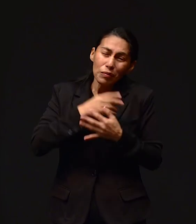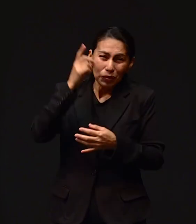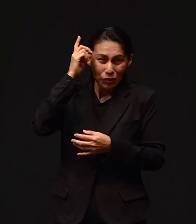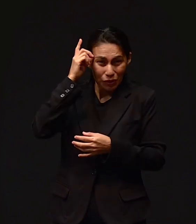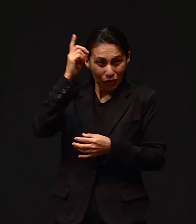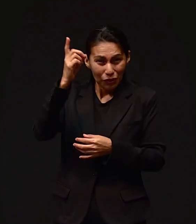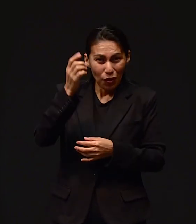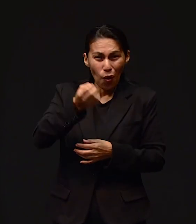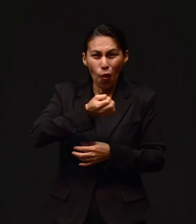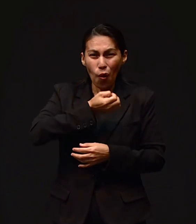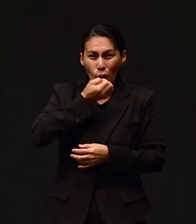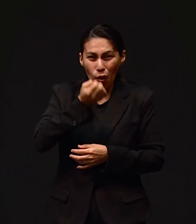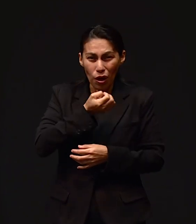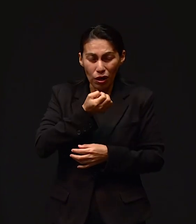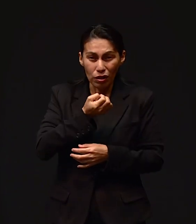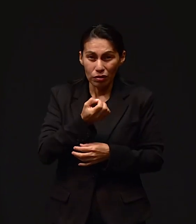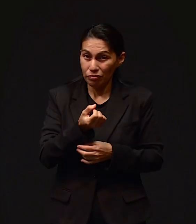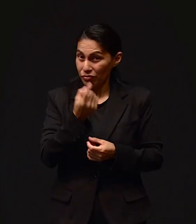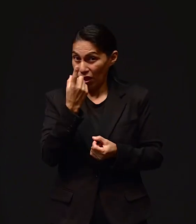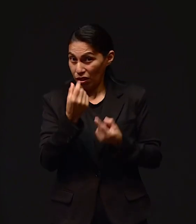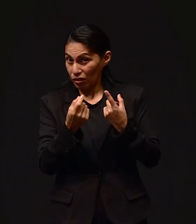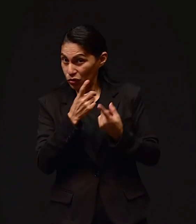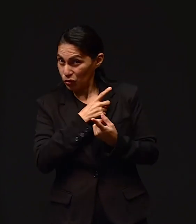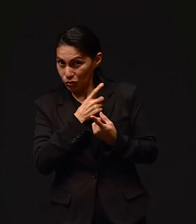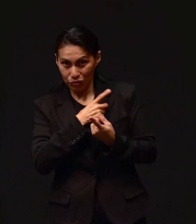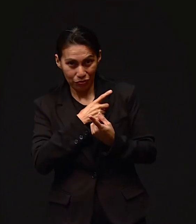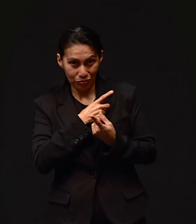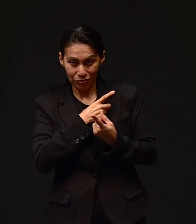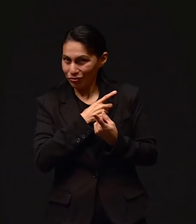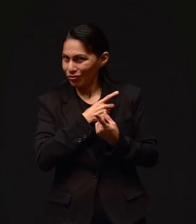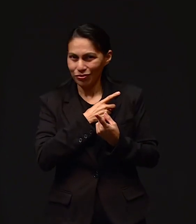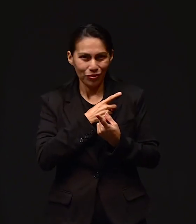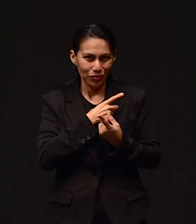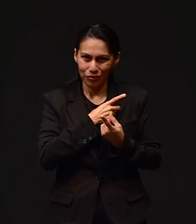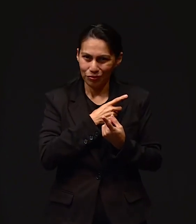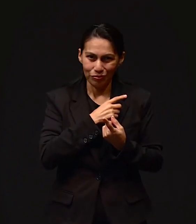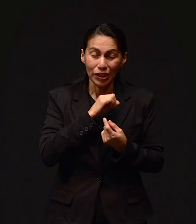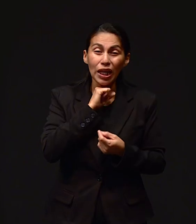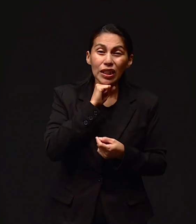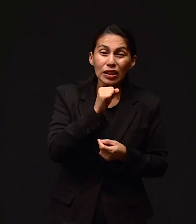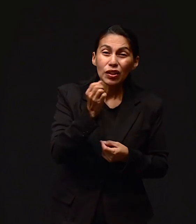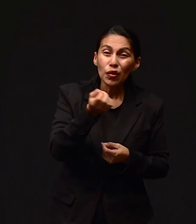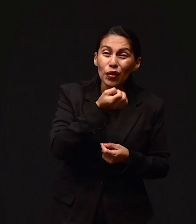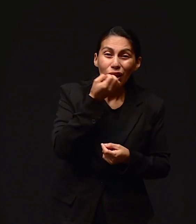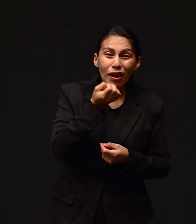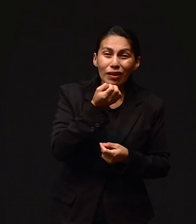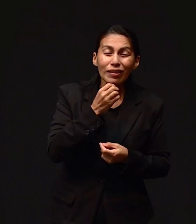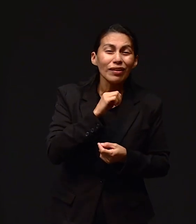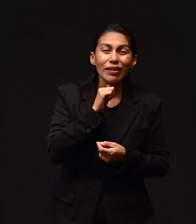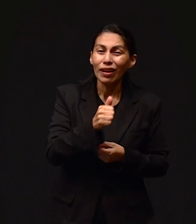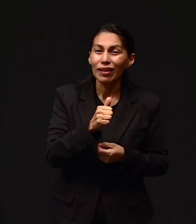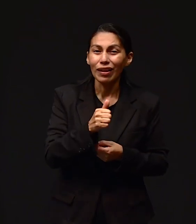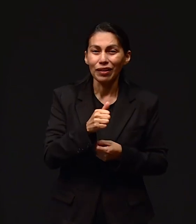mantenernos unidos. Que nadie quede solo, sin oración o sin orar.